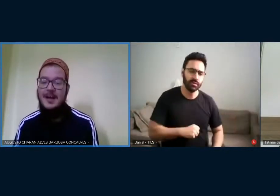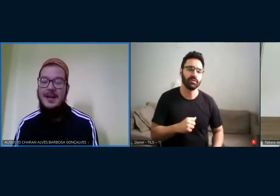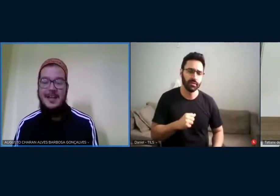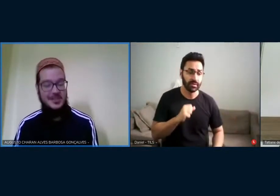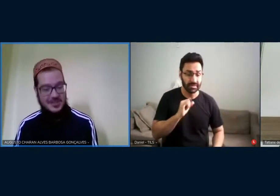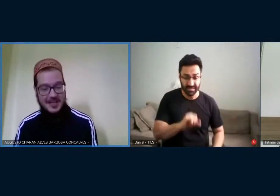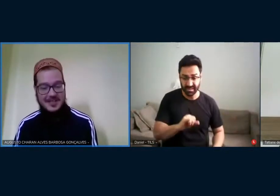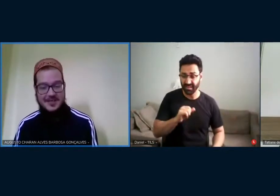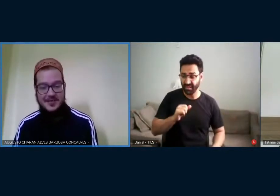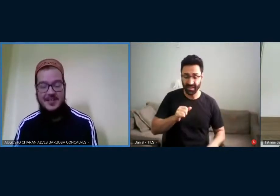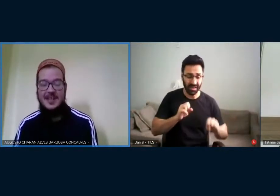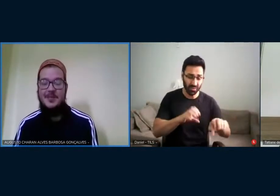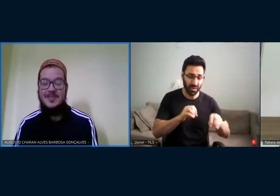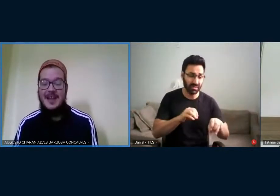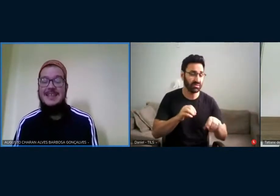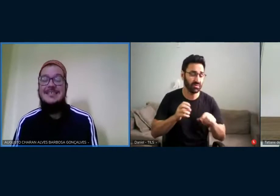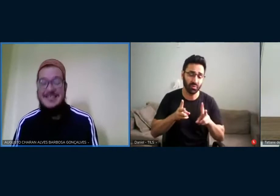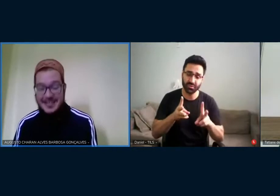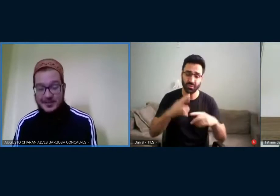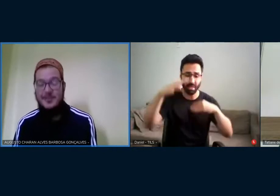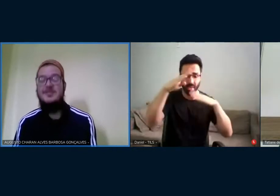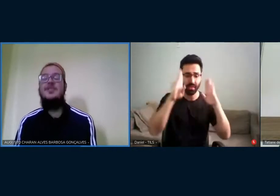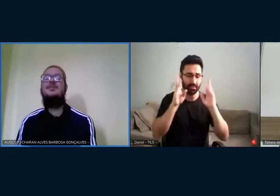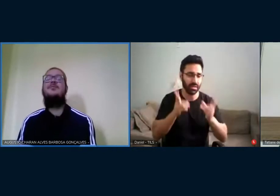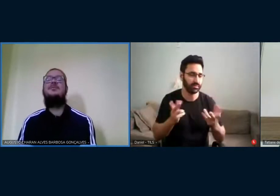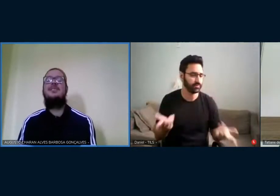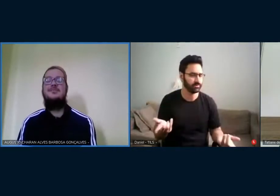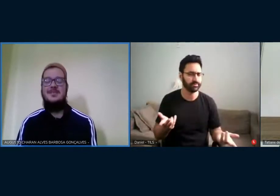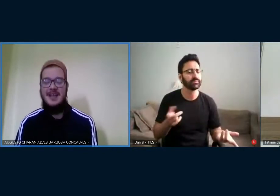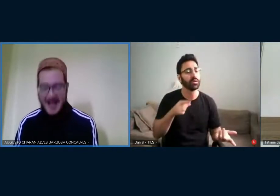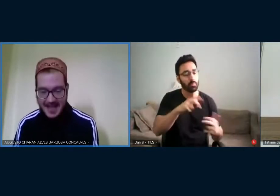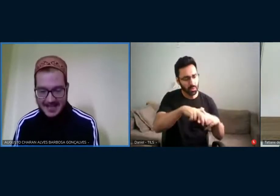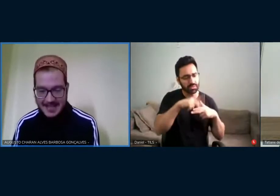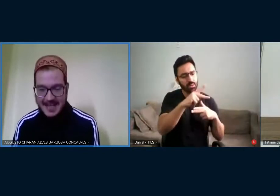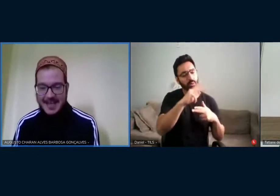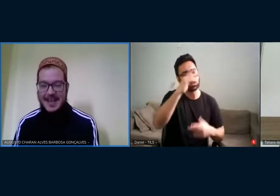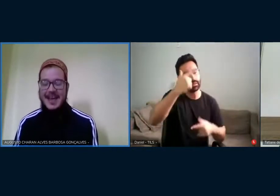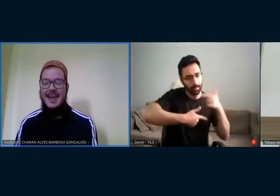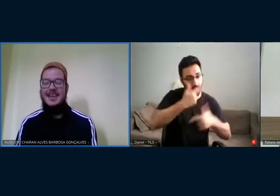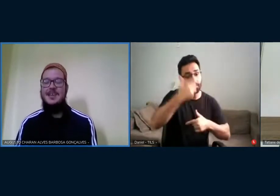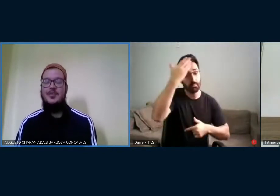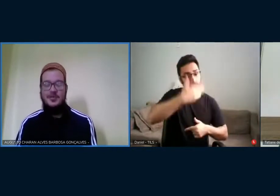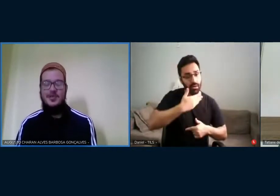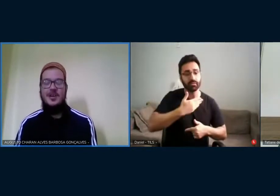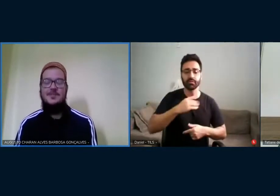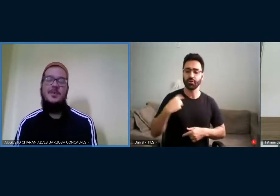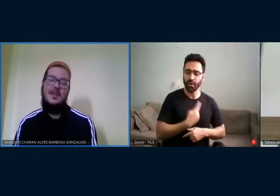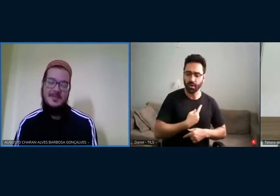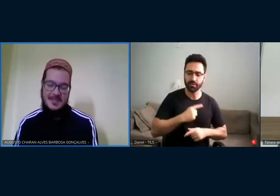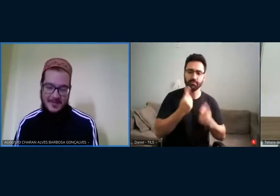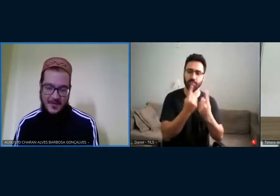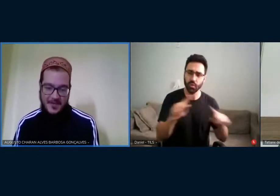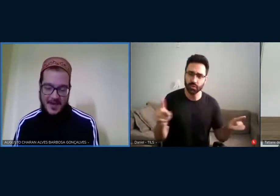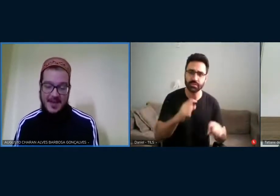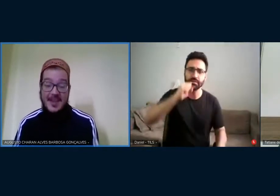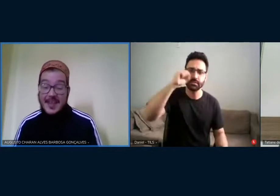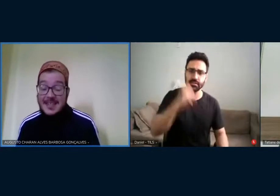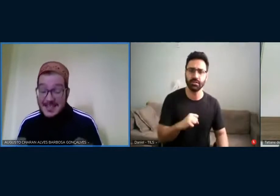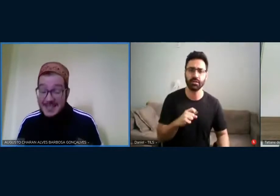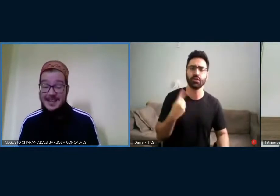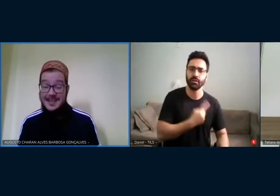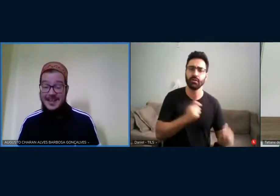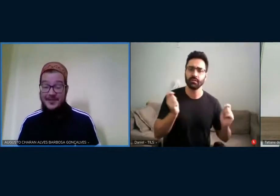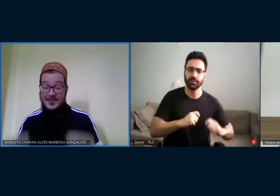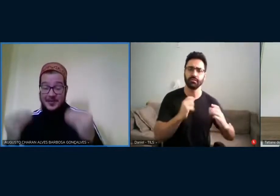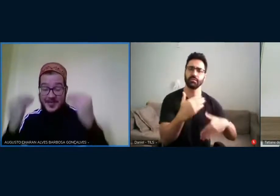longa que a gente já iniciou que é demonstrar que sim, todos nós somos seres musicais e que todos nós podemos desenvolver e